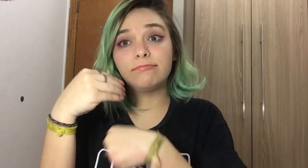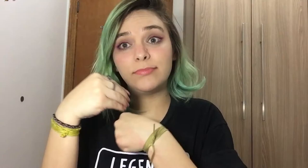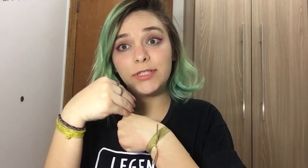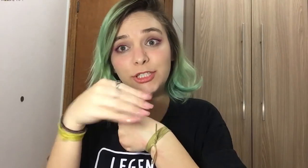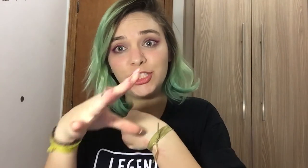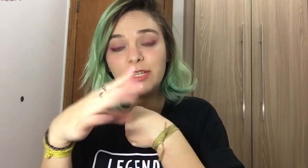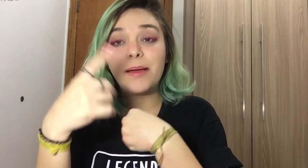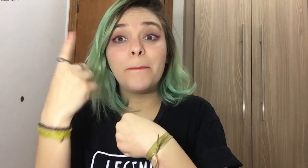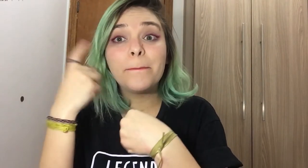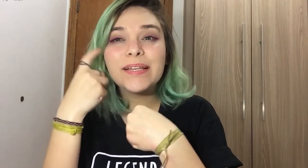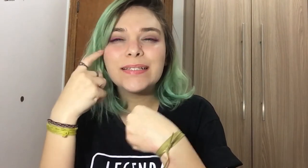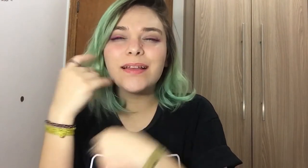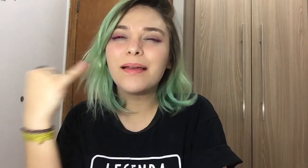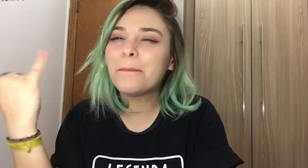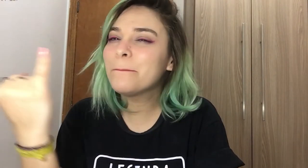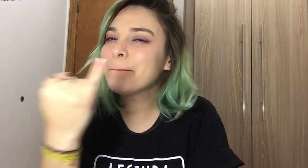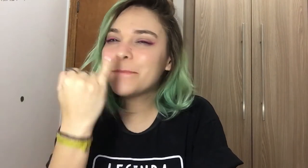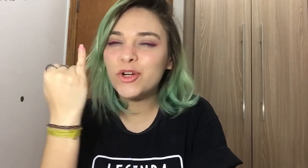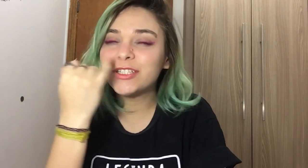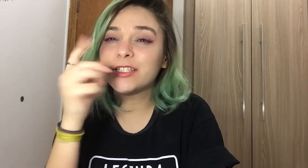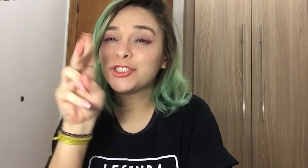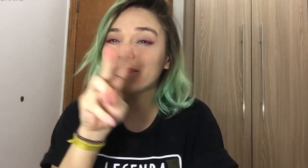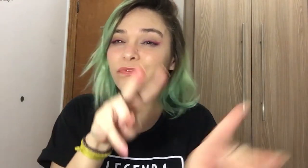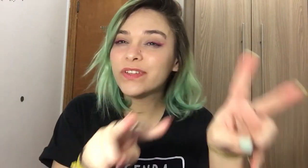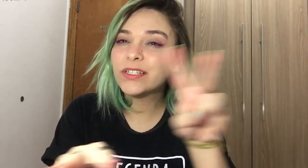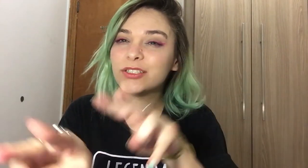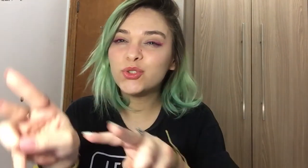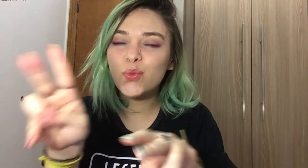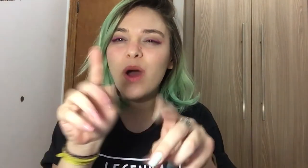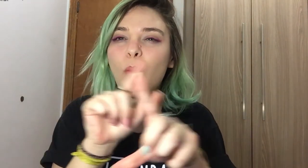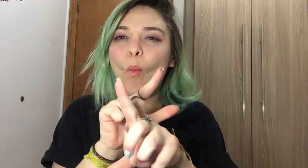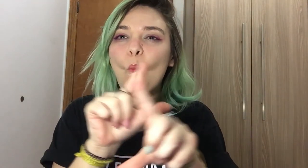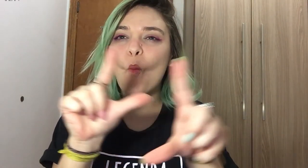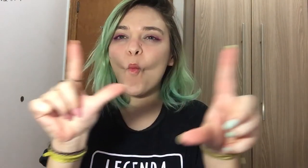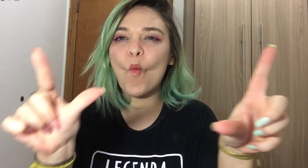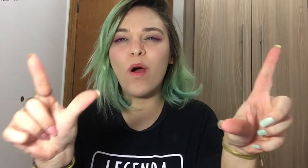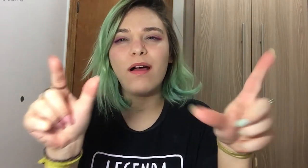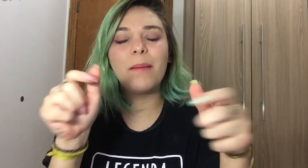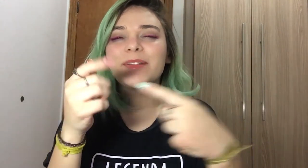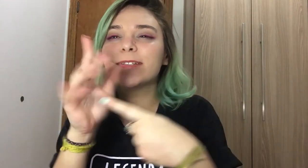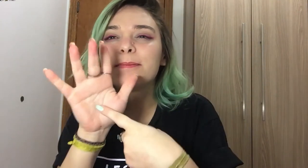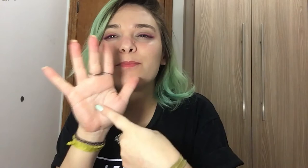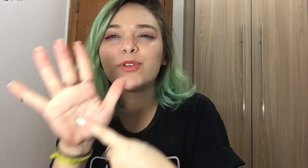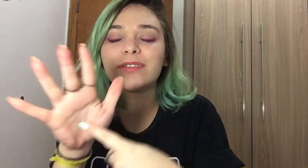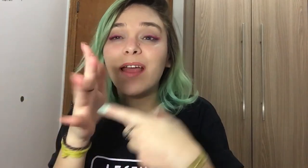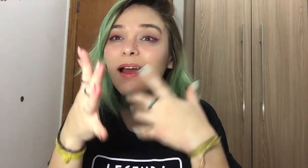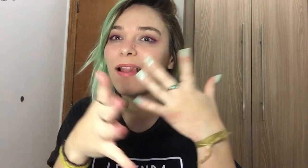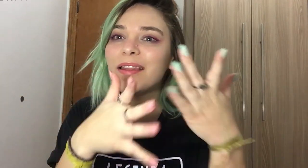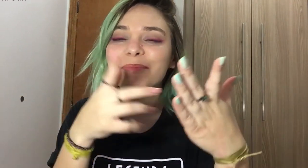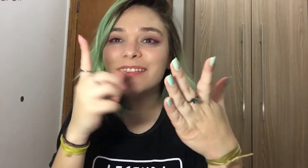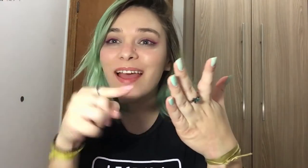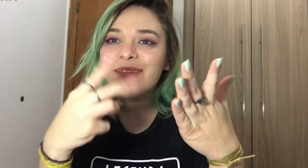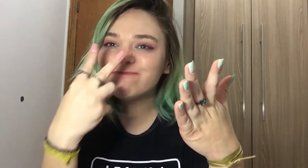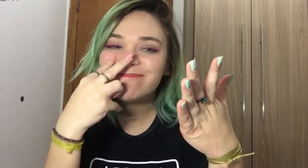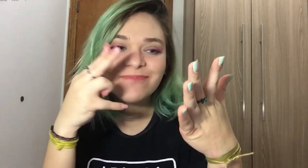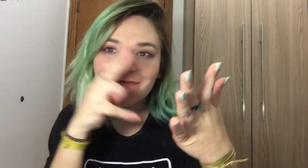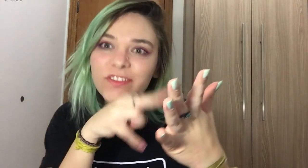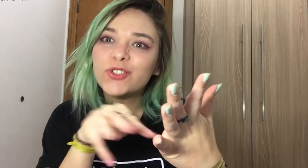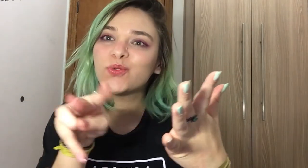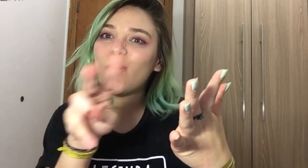Flávia minha dica é que o mais importante a se pensar é numa visualização limpa porque a Libras é visual não dá para